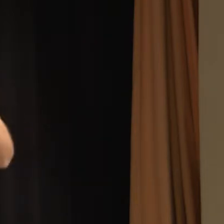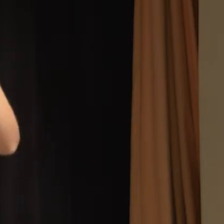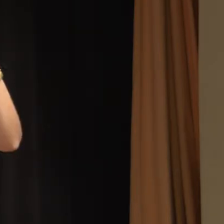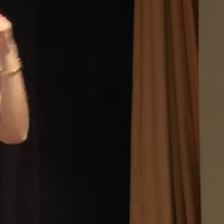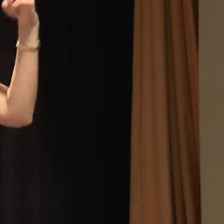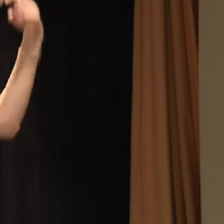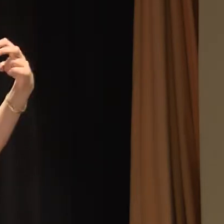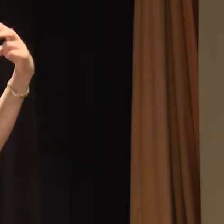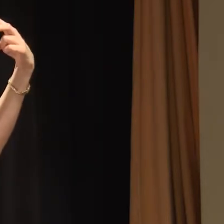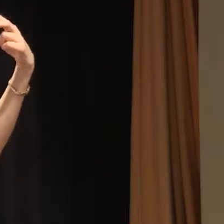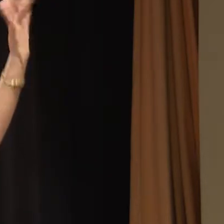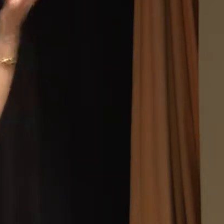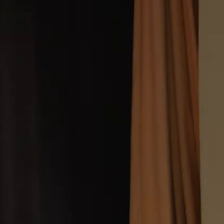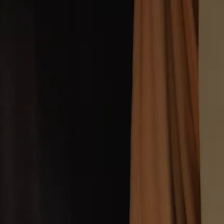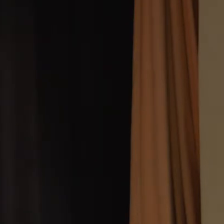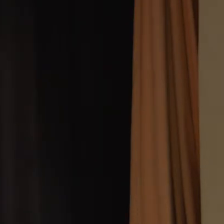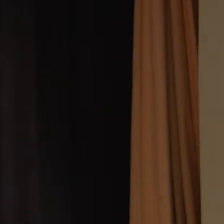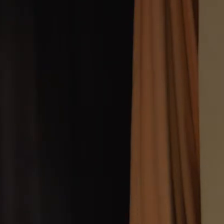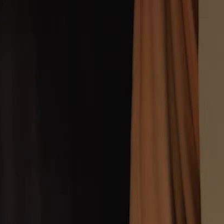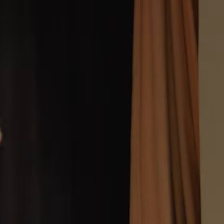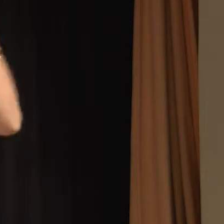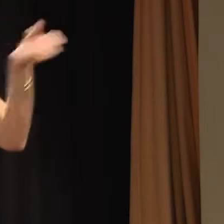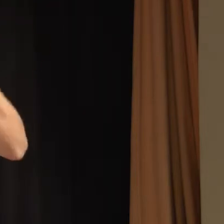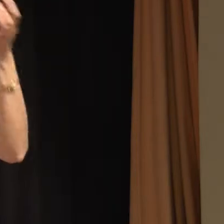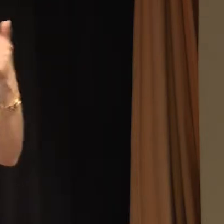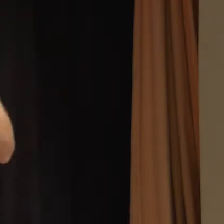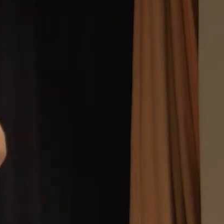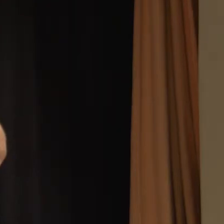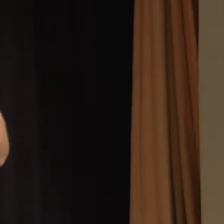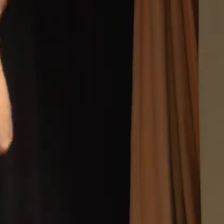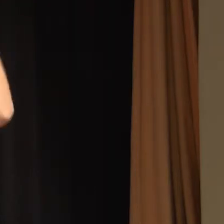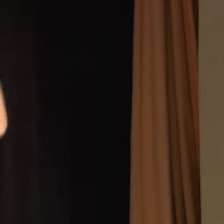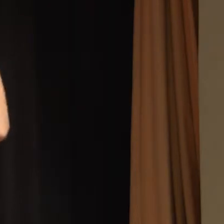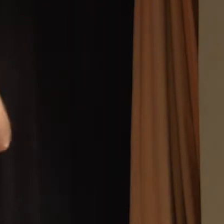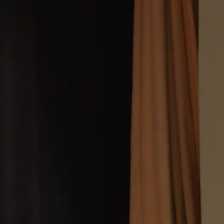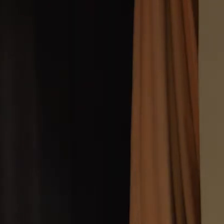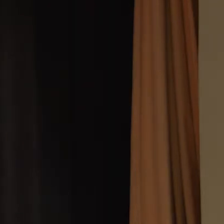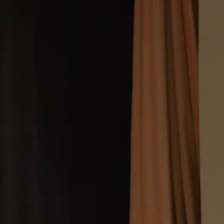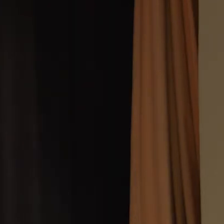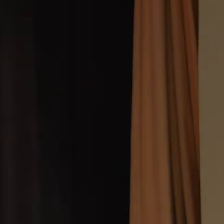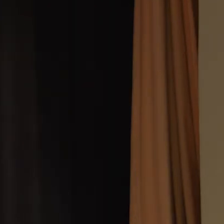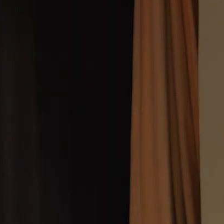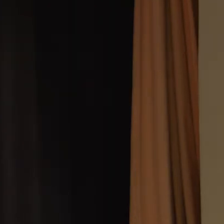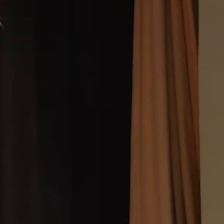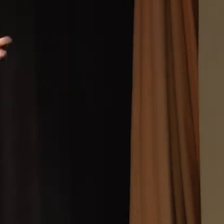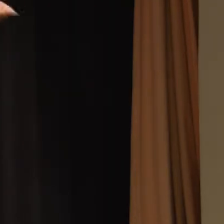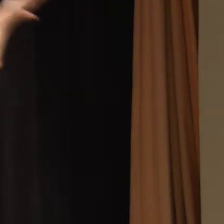Psicanálise. É onde eu recebo pessoas e elas vão me contando. E eu, como psicóloga, fico ali